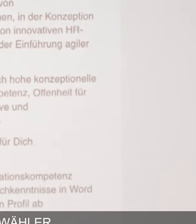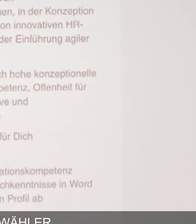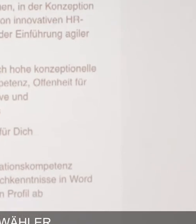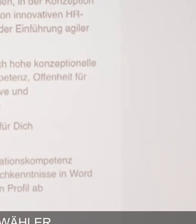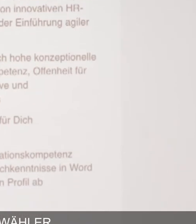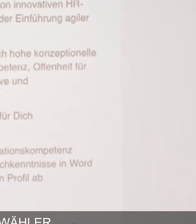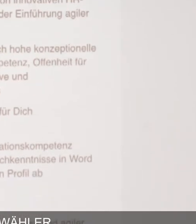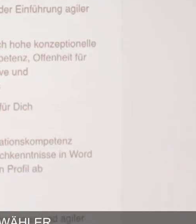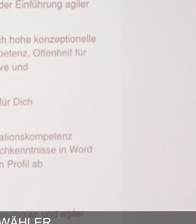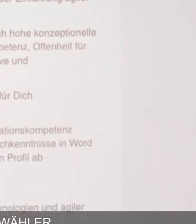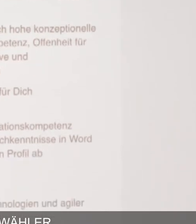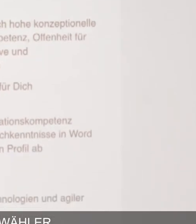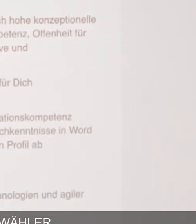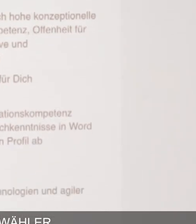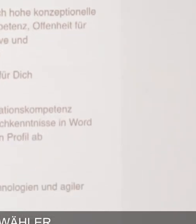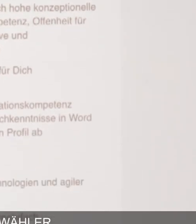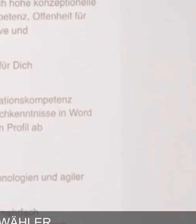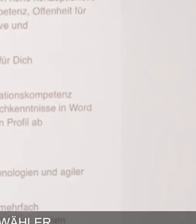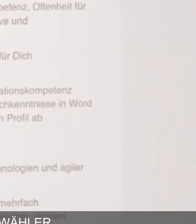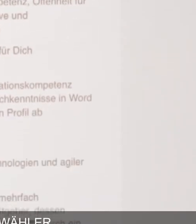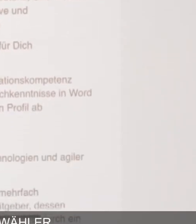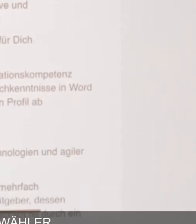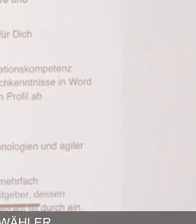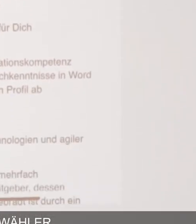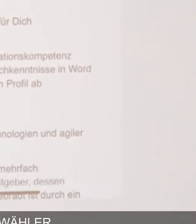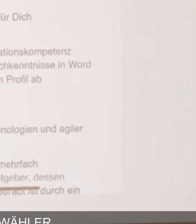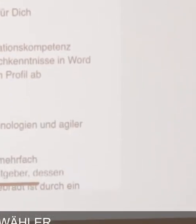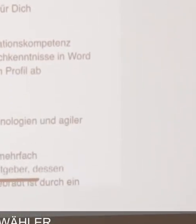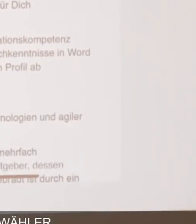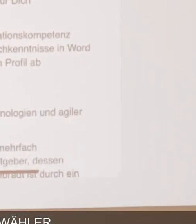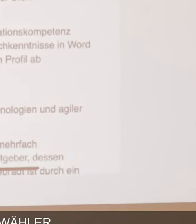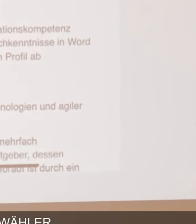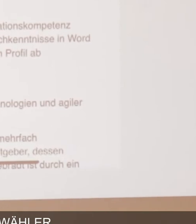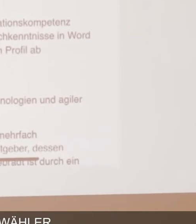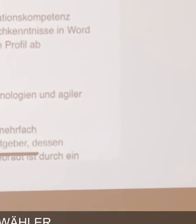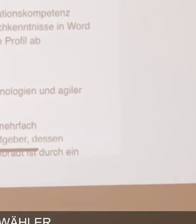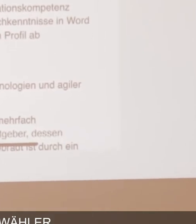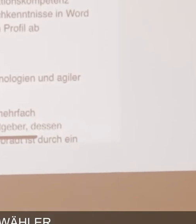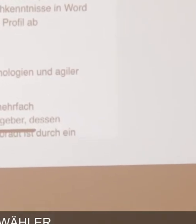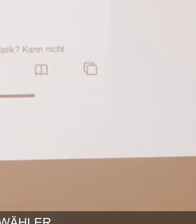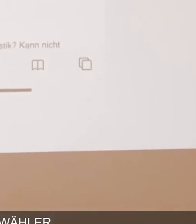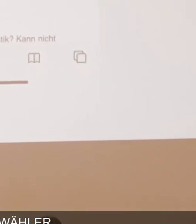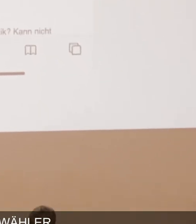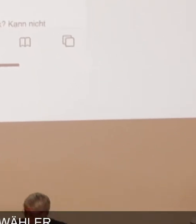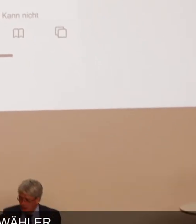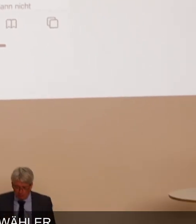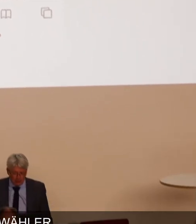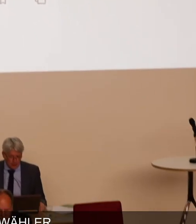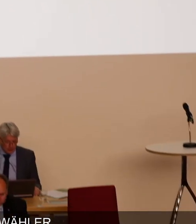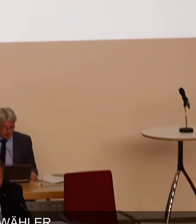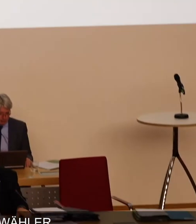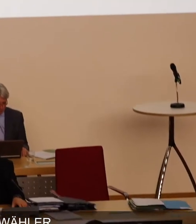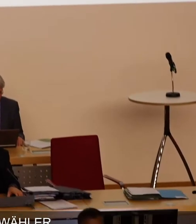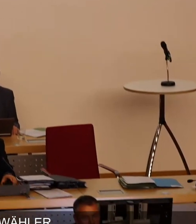wollen. Ich darf vorwegnehmen, das ist jetzt natürlich Polemik und soll auch ein Witz sein. Das ist ein Schulungsleiter der Firma